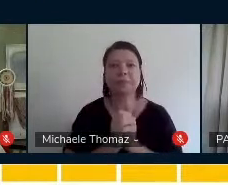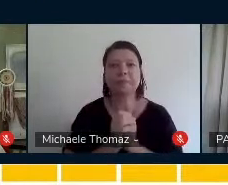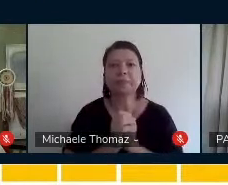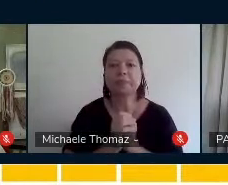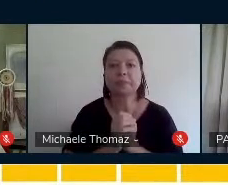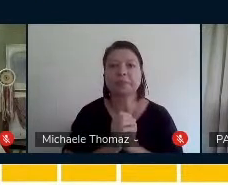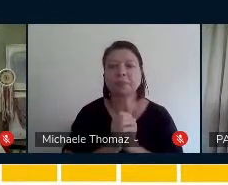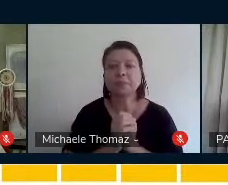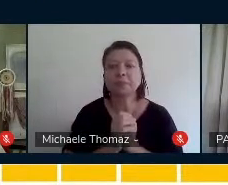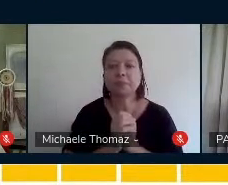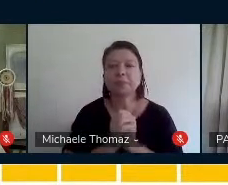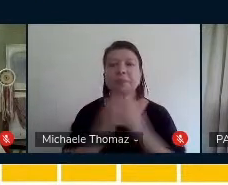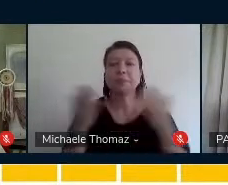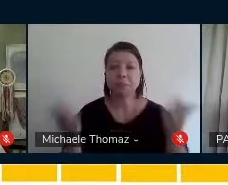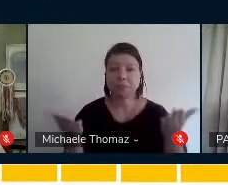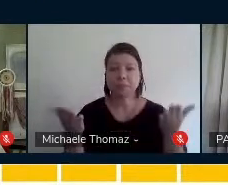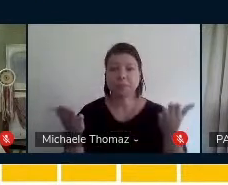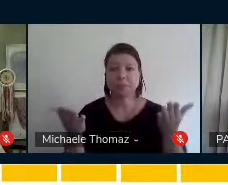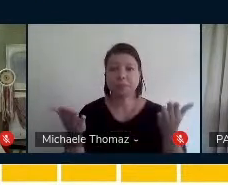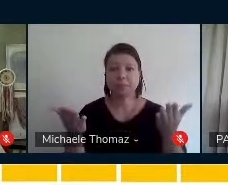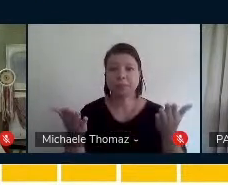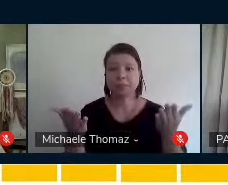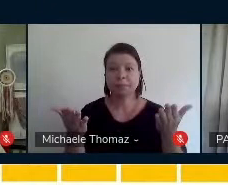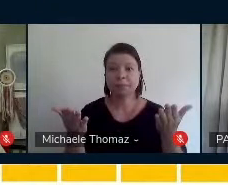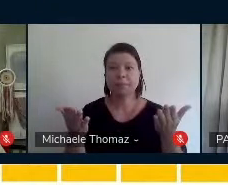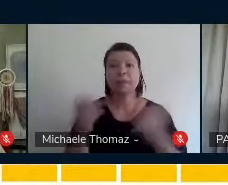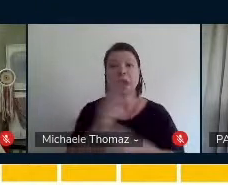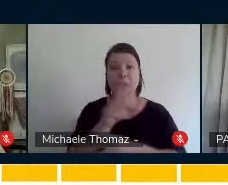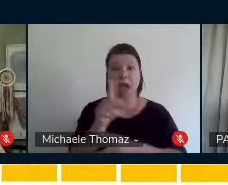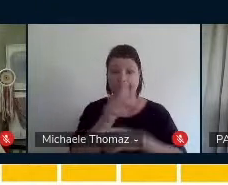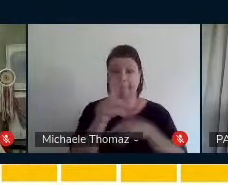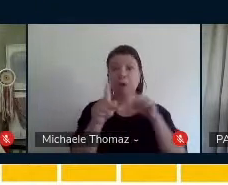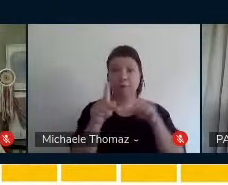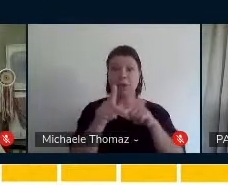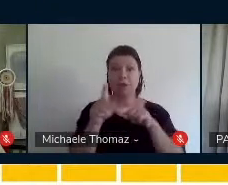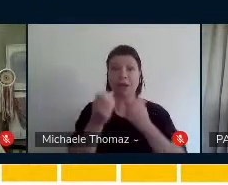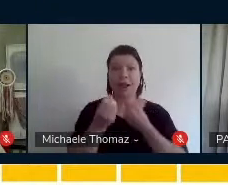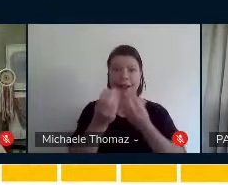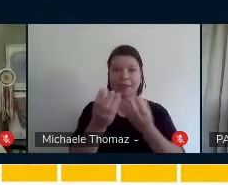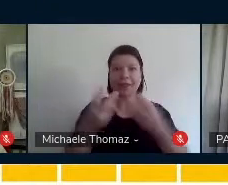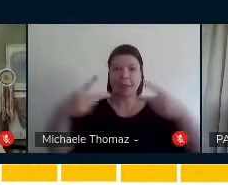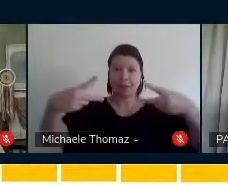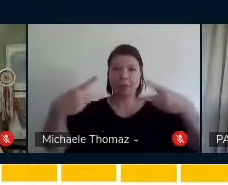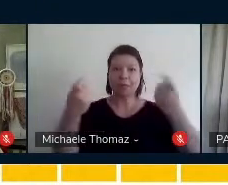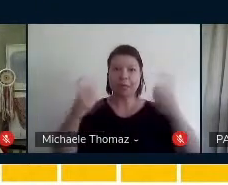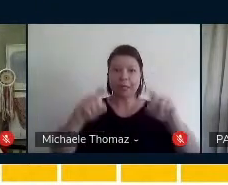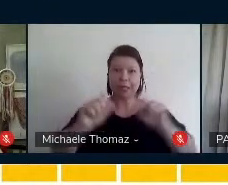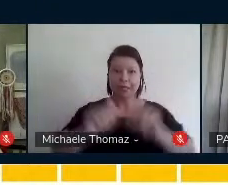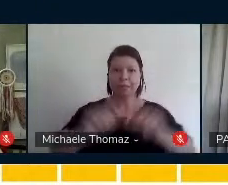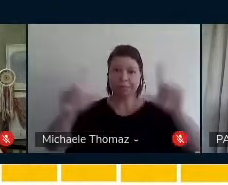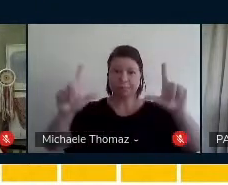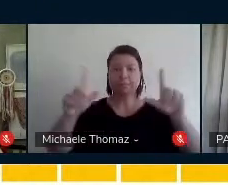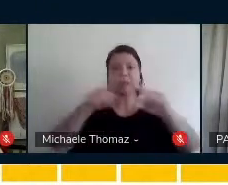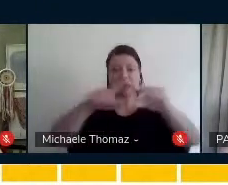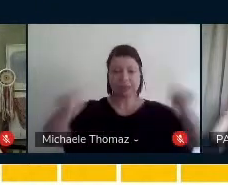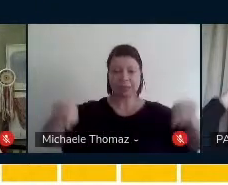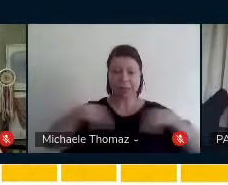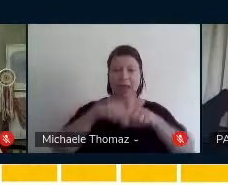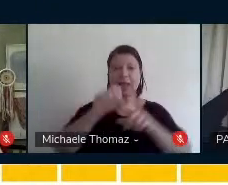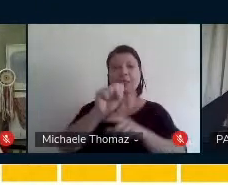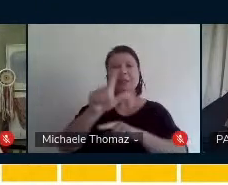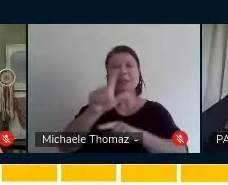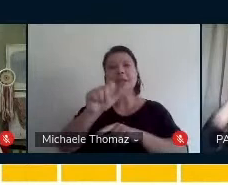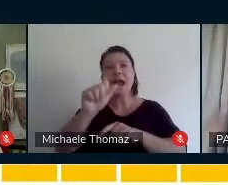Então, aí a professora deu o link, ela primeiro passou o vídeo na sala de aula, depois ela